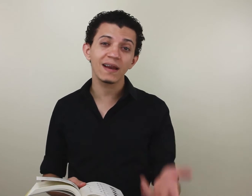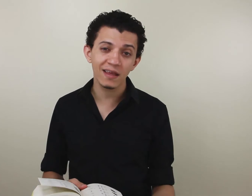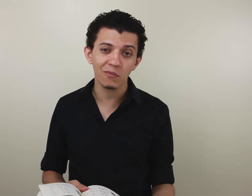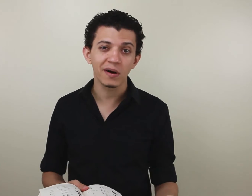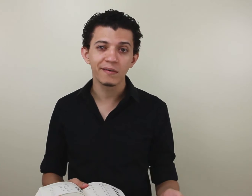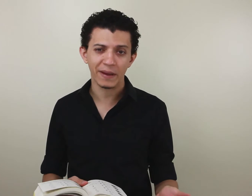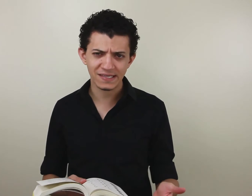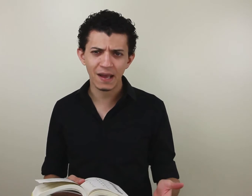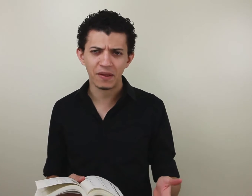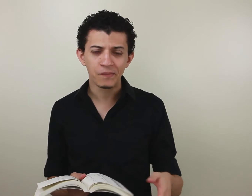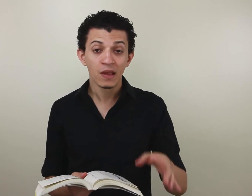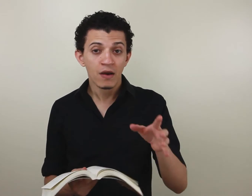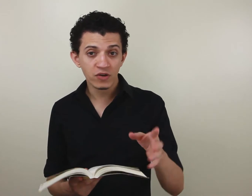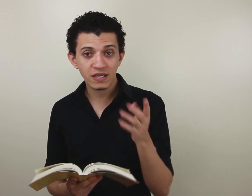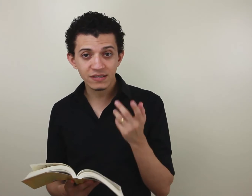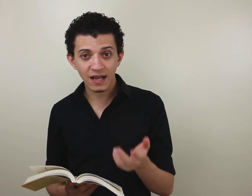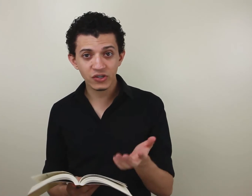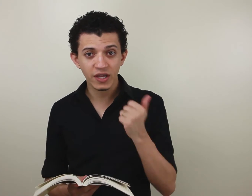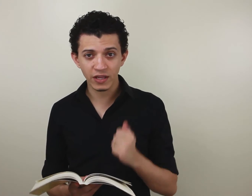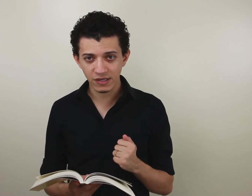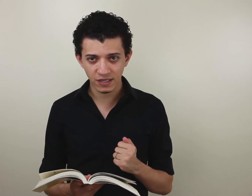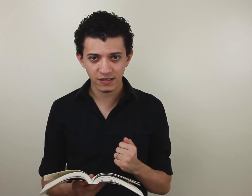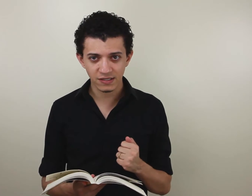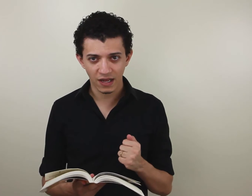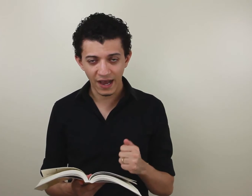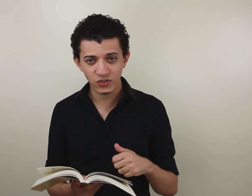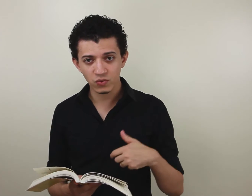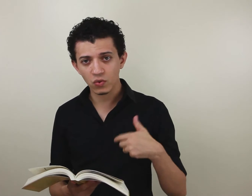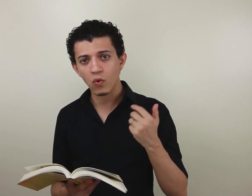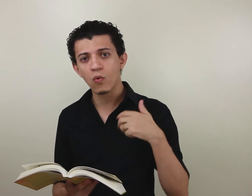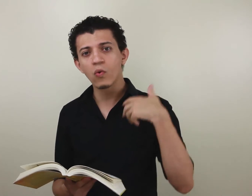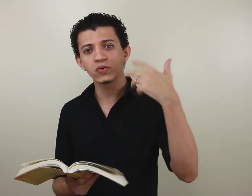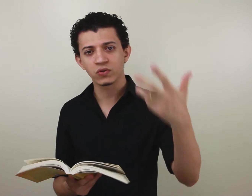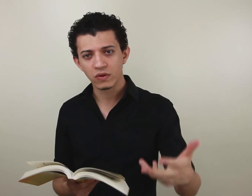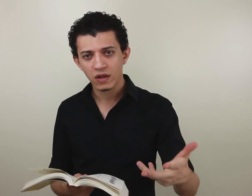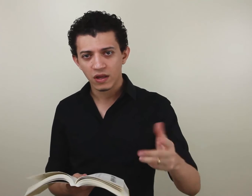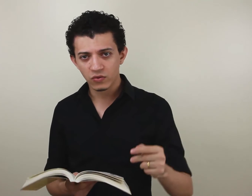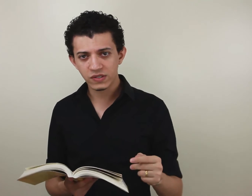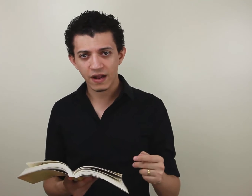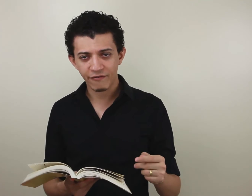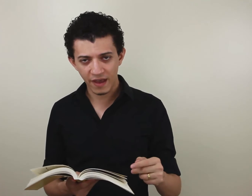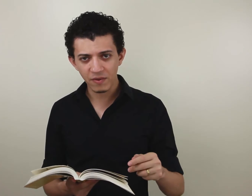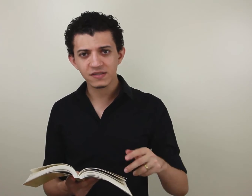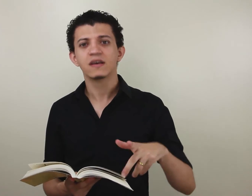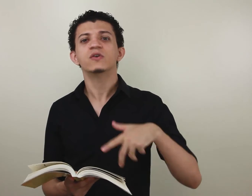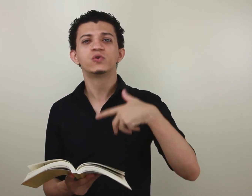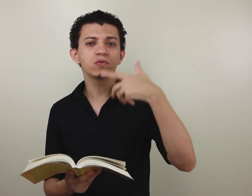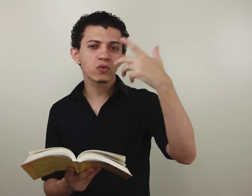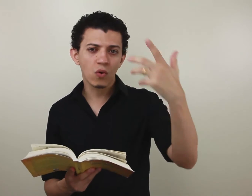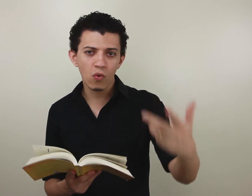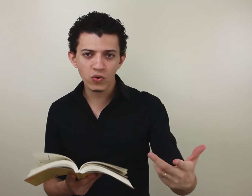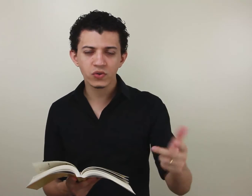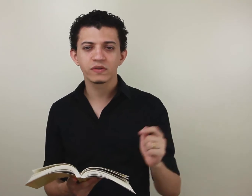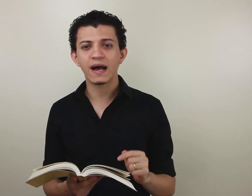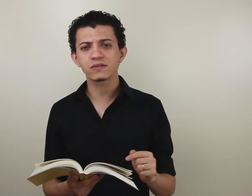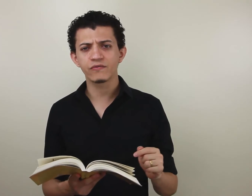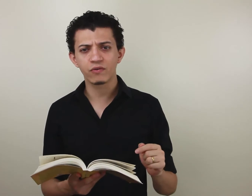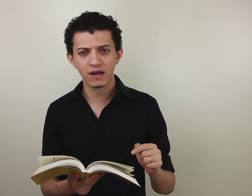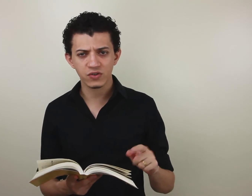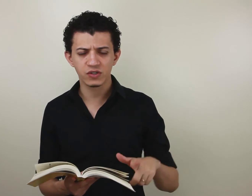língua, percebe? Você está adquirindo a escrita de sinais junto com o uso dos grafemas, junto com o uso das configurações